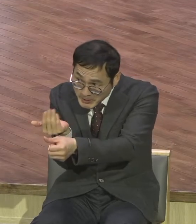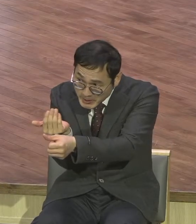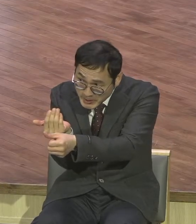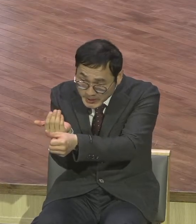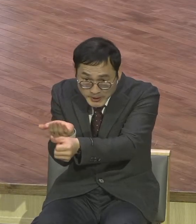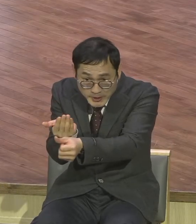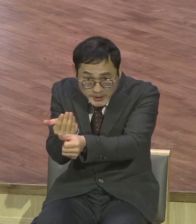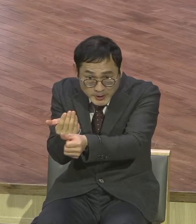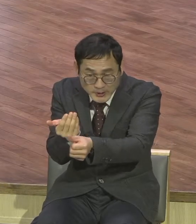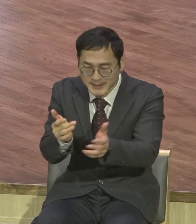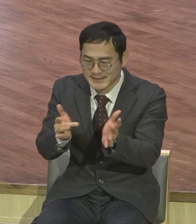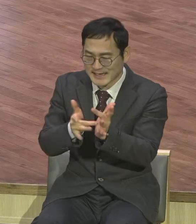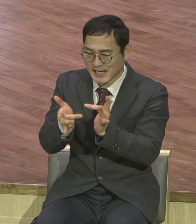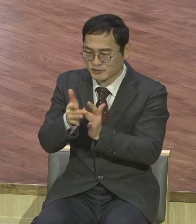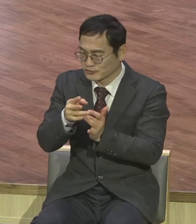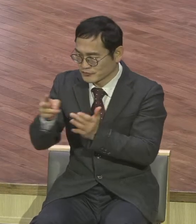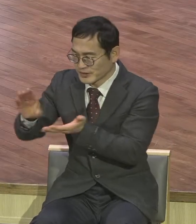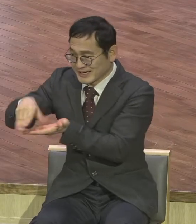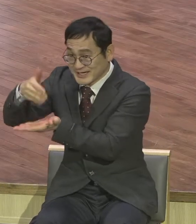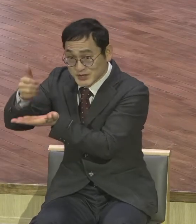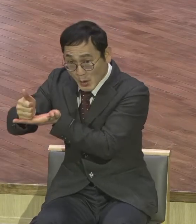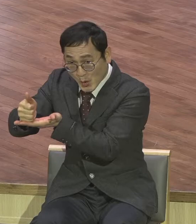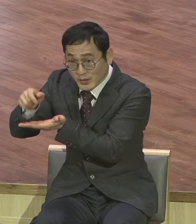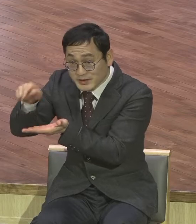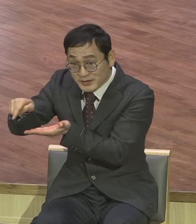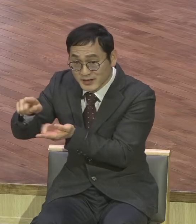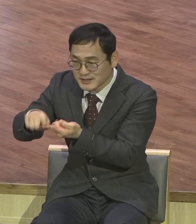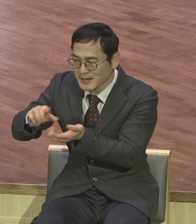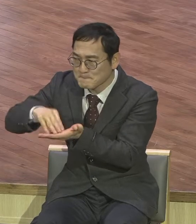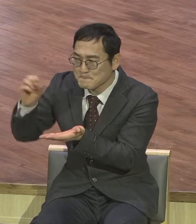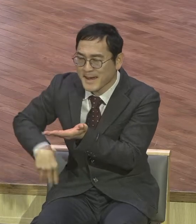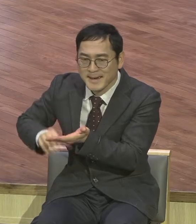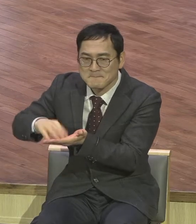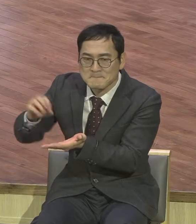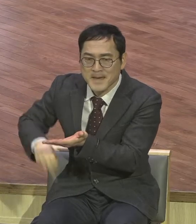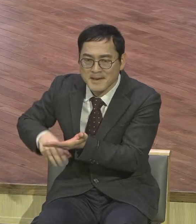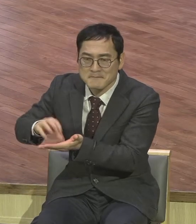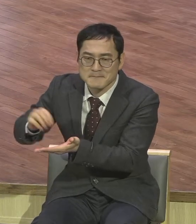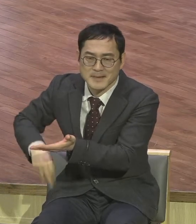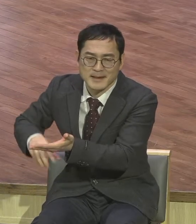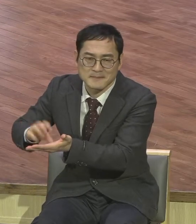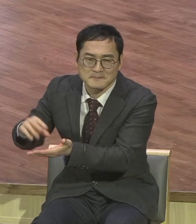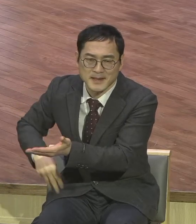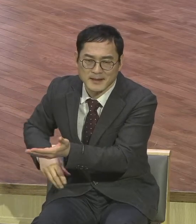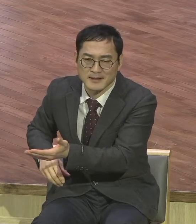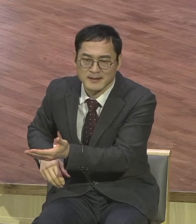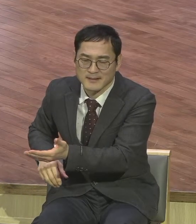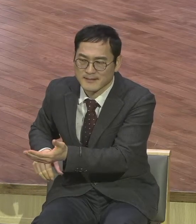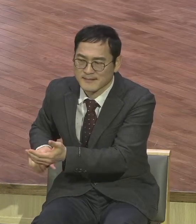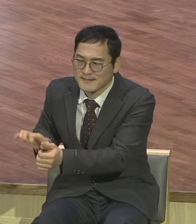예수가 귀소되신다는 영적 본질을 가리게 만들어요. 희석시켜버려요.